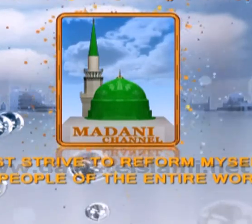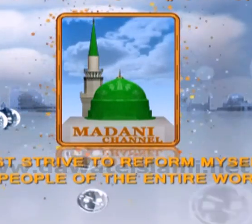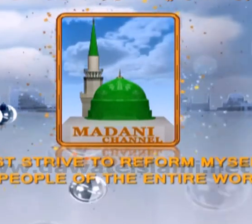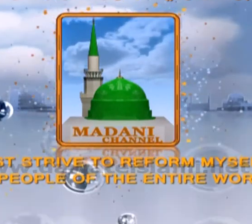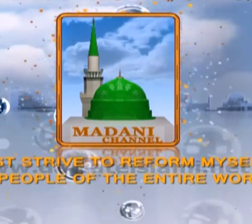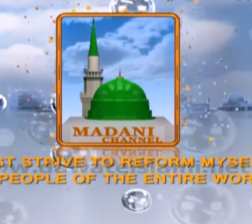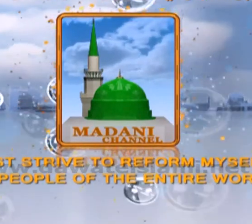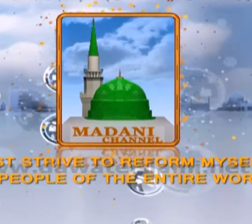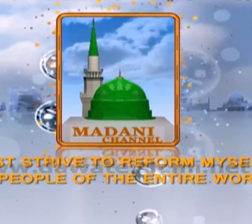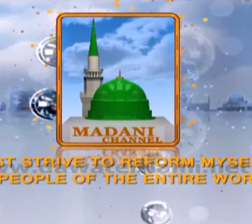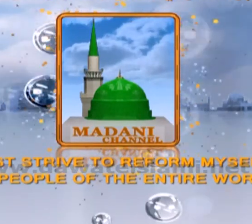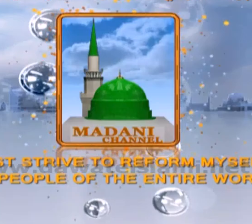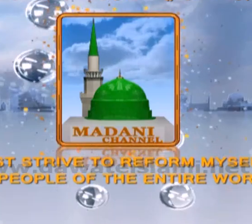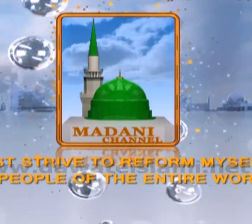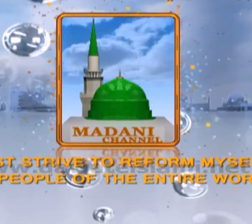انشاءاللہ عزوجل